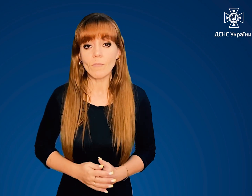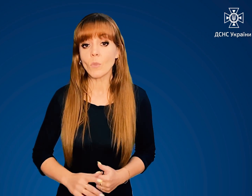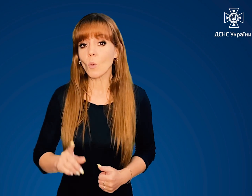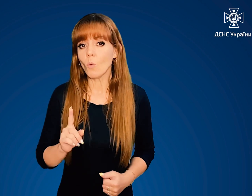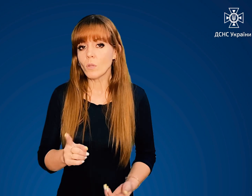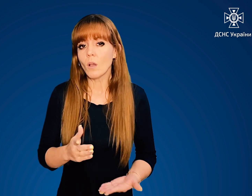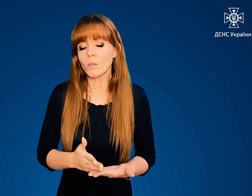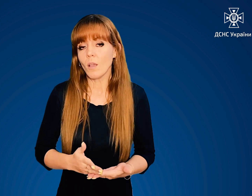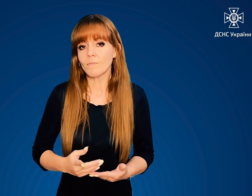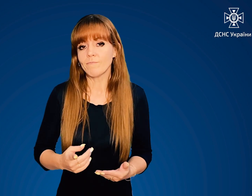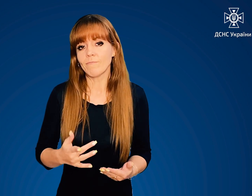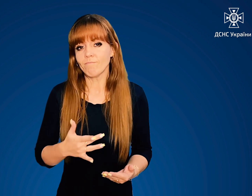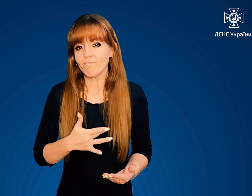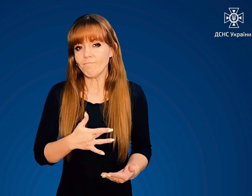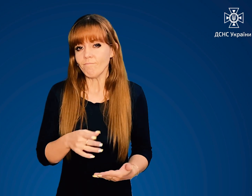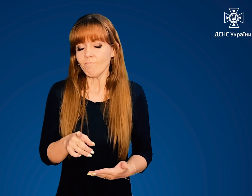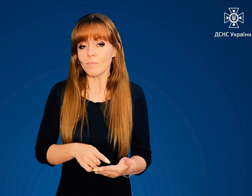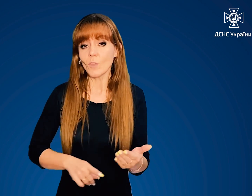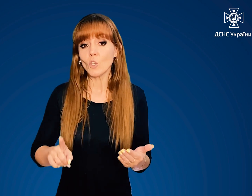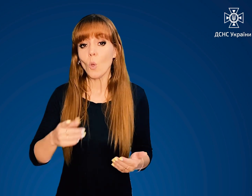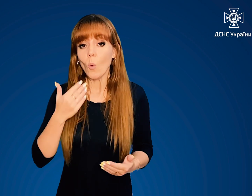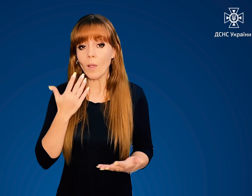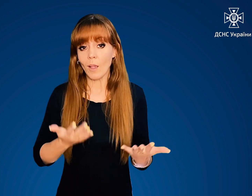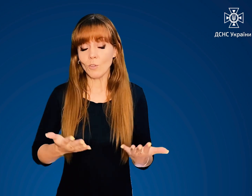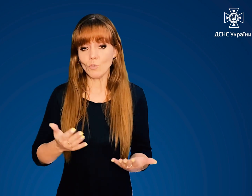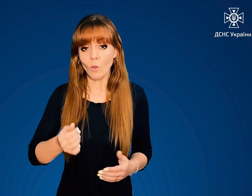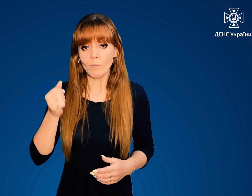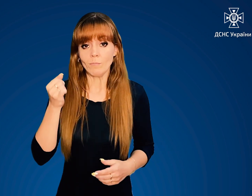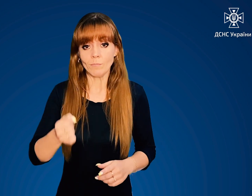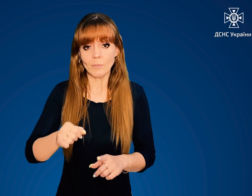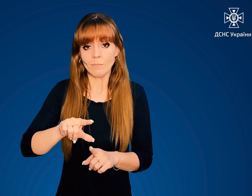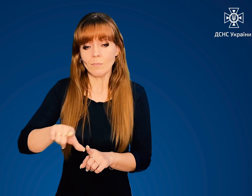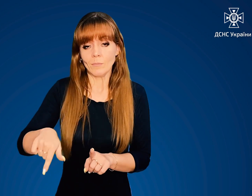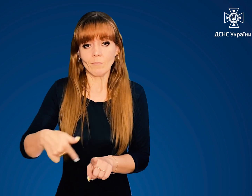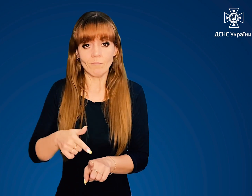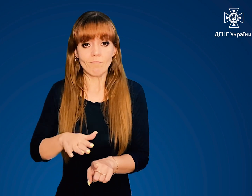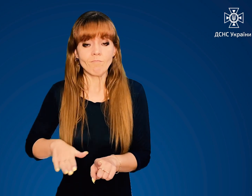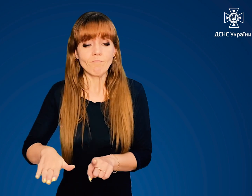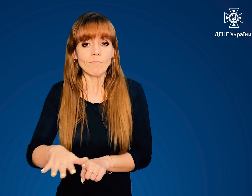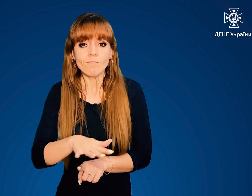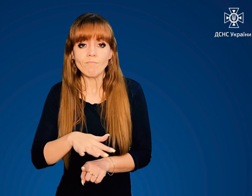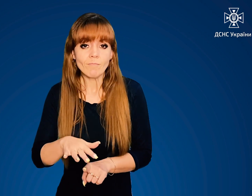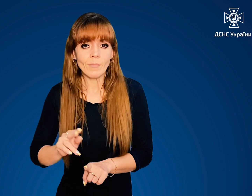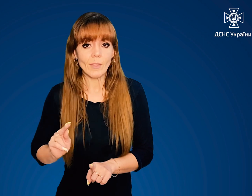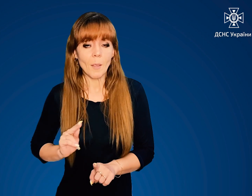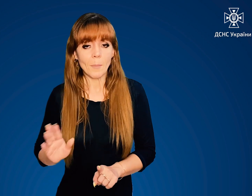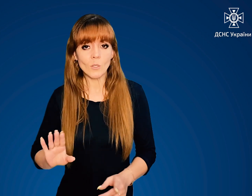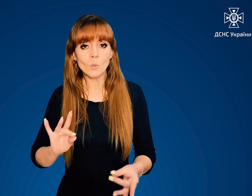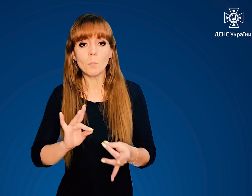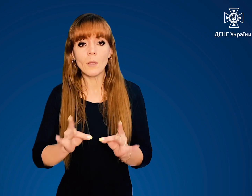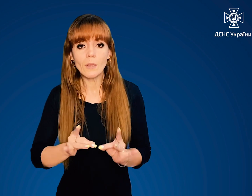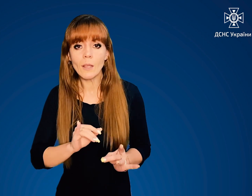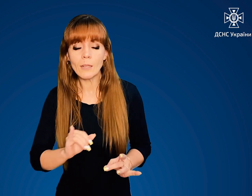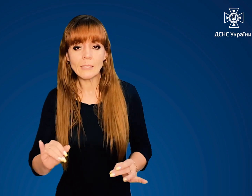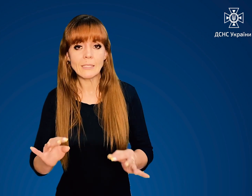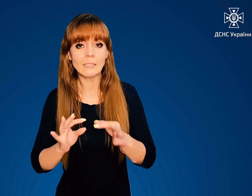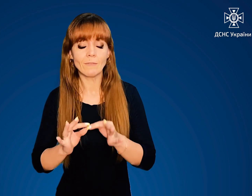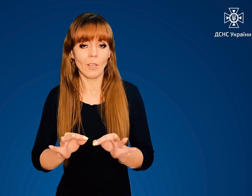Однак є велика ймовірність, що в зоні ураження ядерною зброєю не працюватиме інтернет і засоби зв